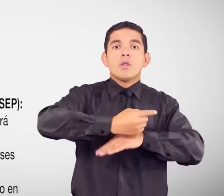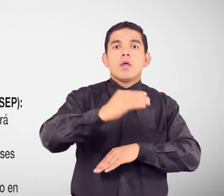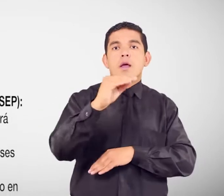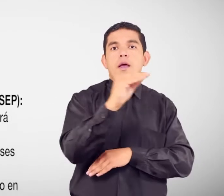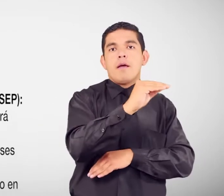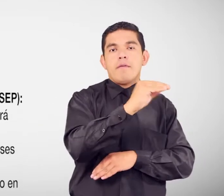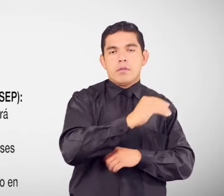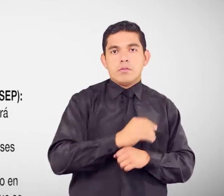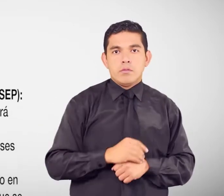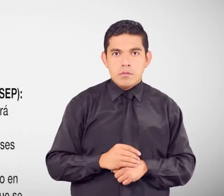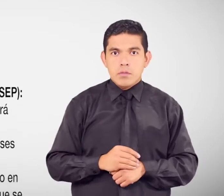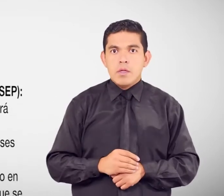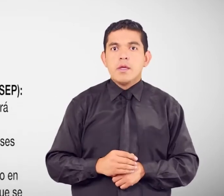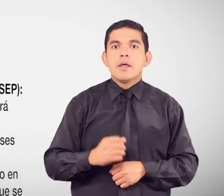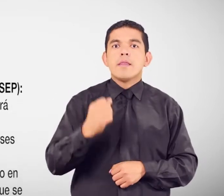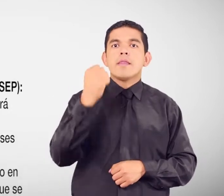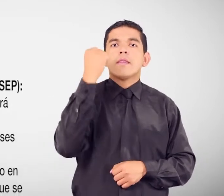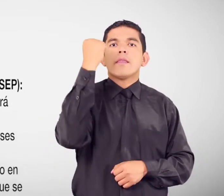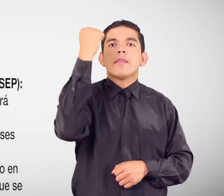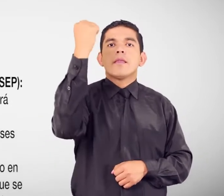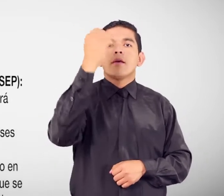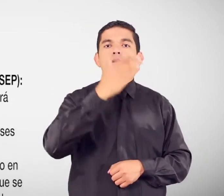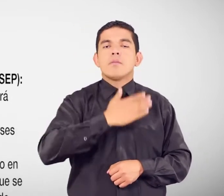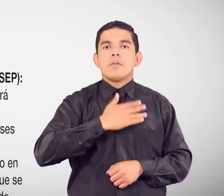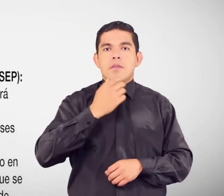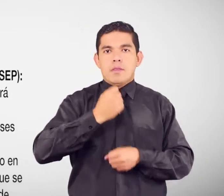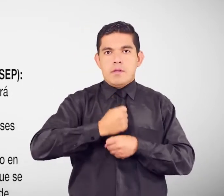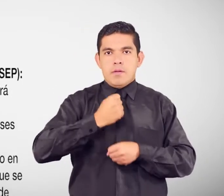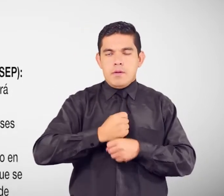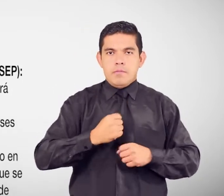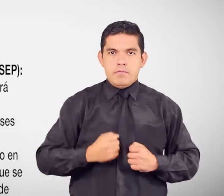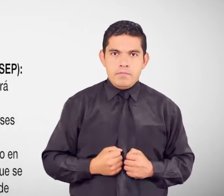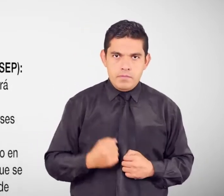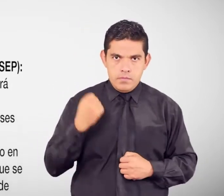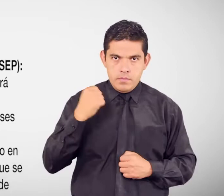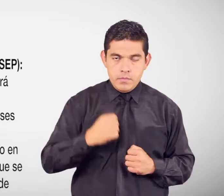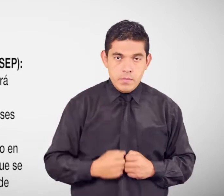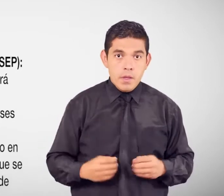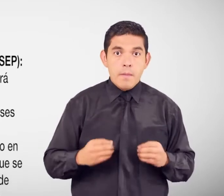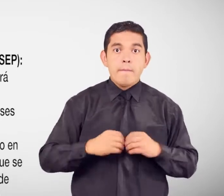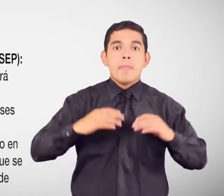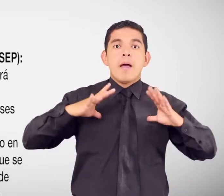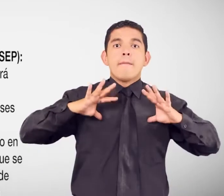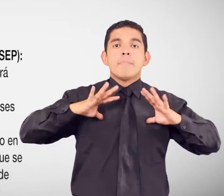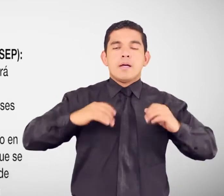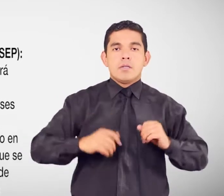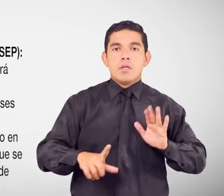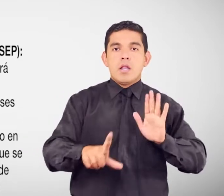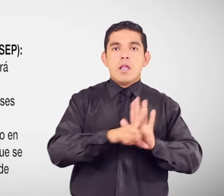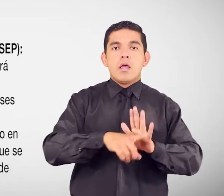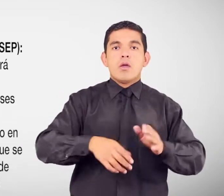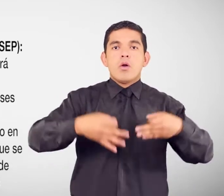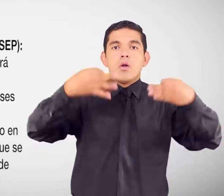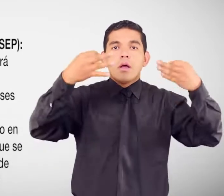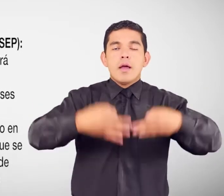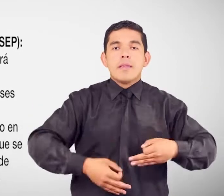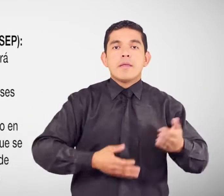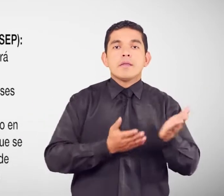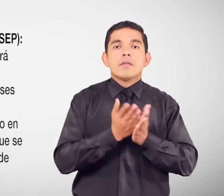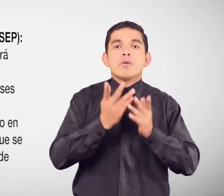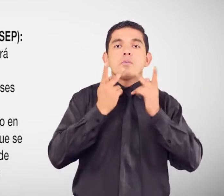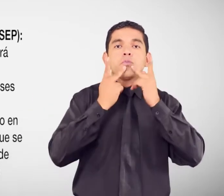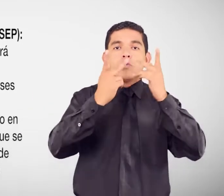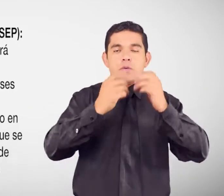es un derecho del trabajador Vacaciones Ley orgánica de servicio público Lo SEP Toda